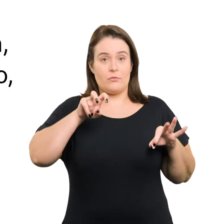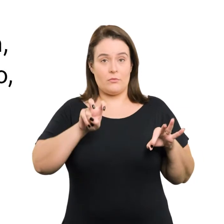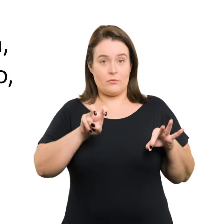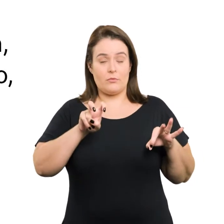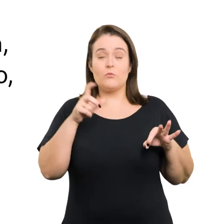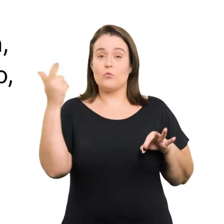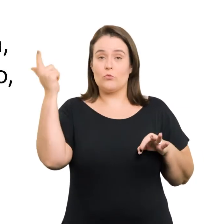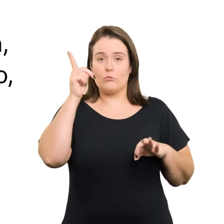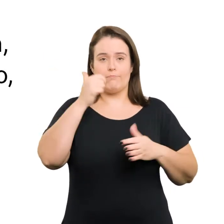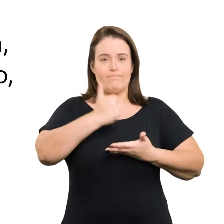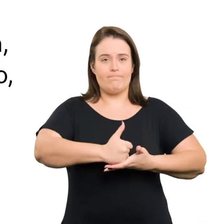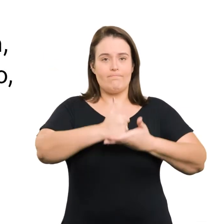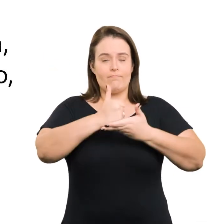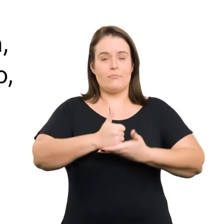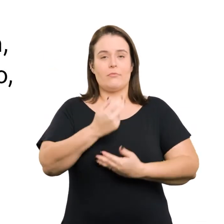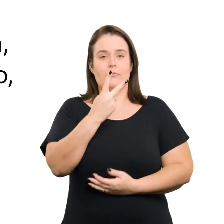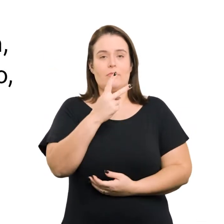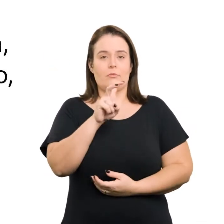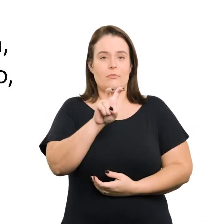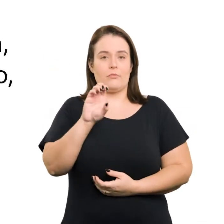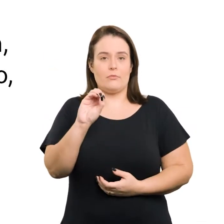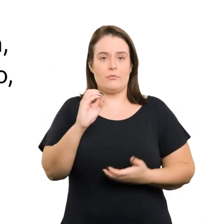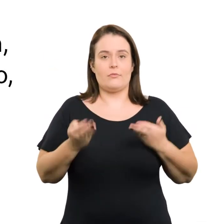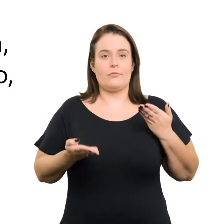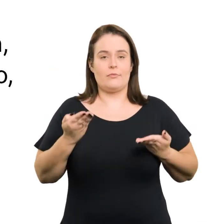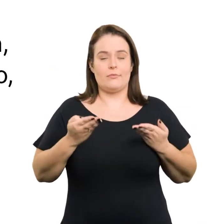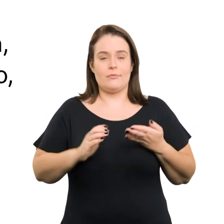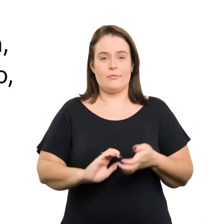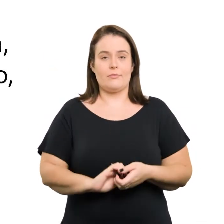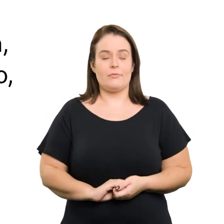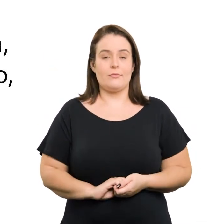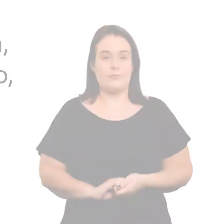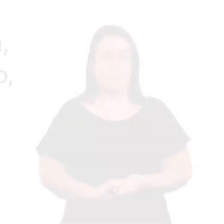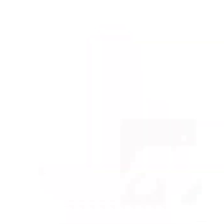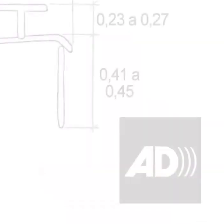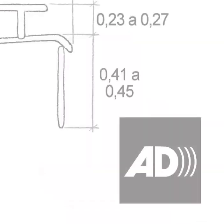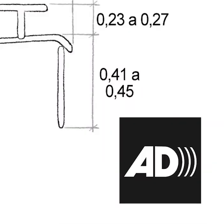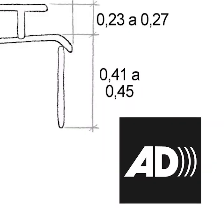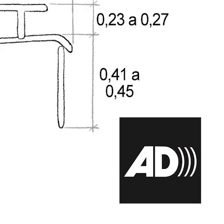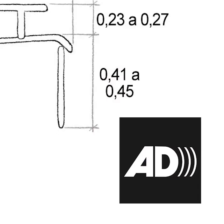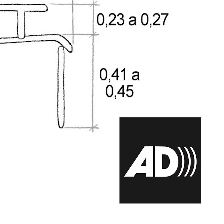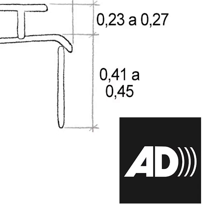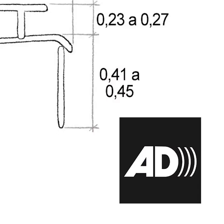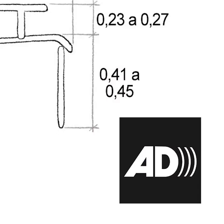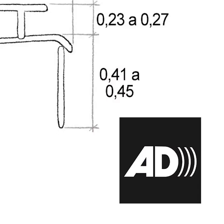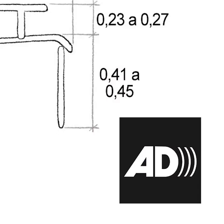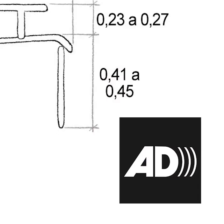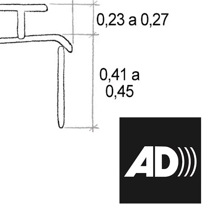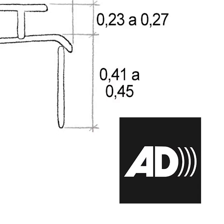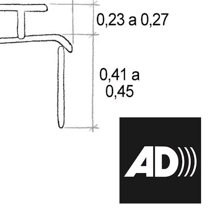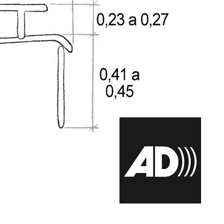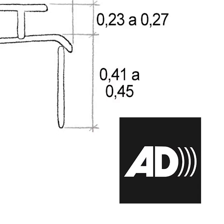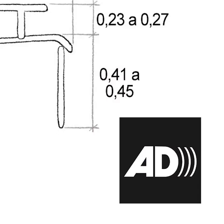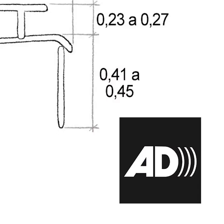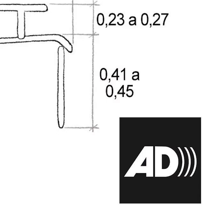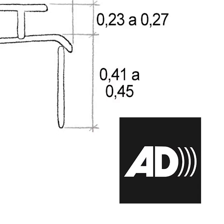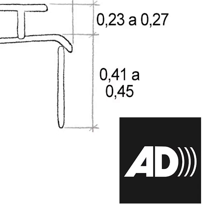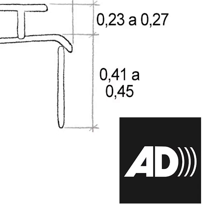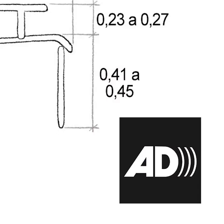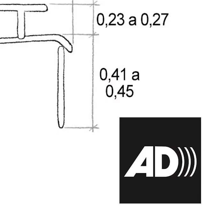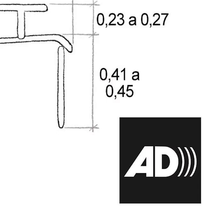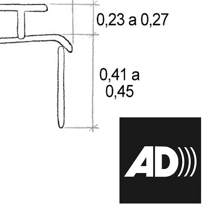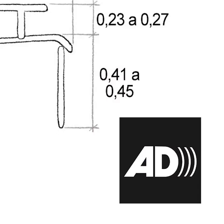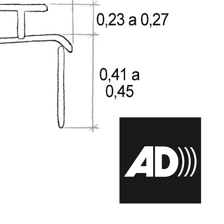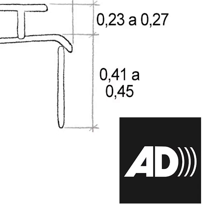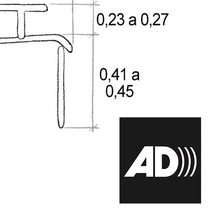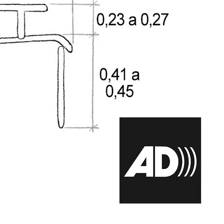m e suportar uma carga de 250 kg A imagem mostra as medidas de assentos